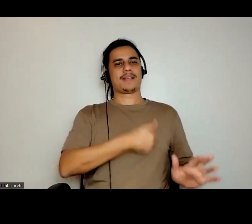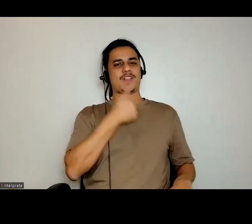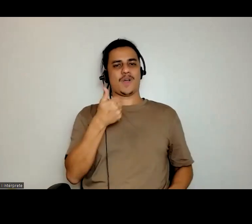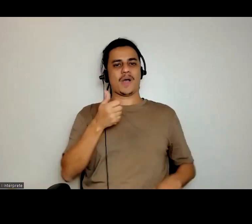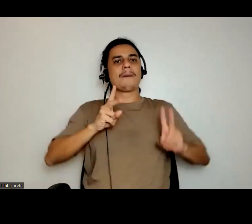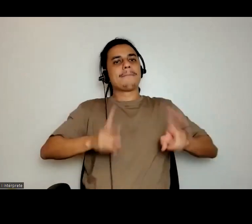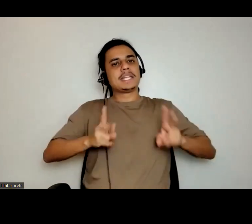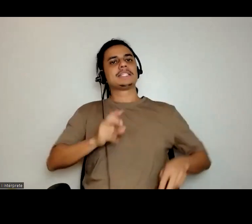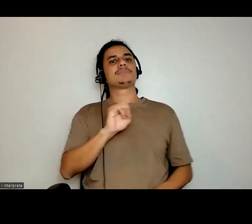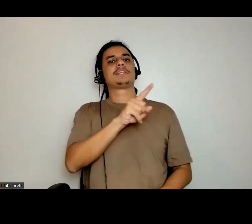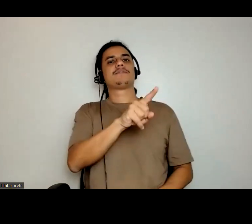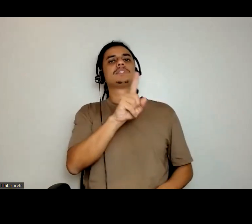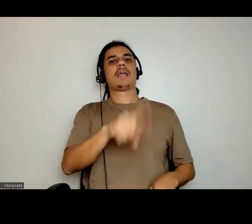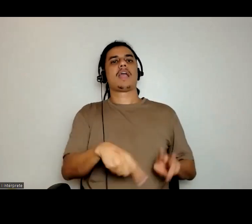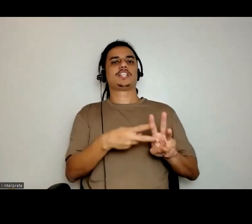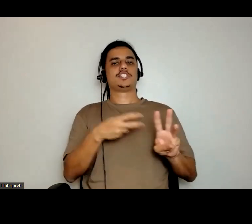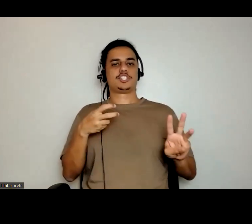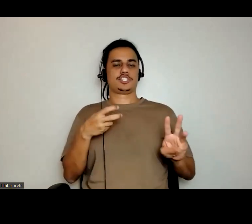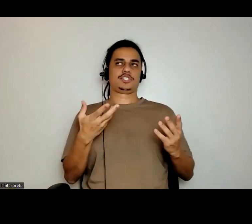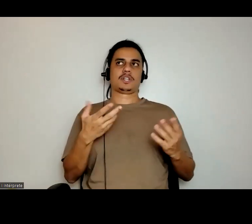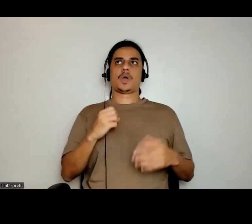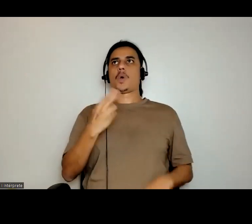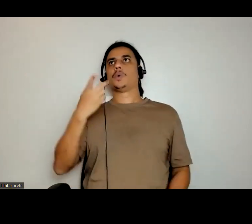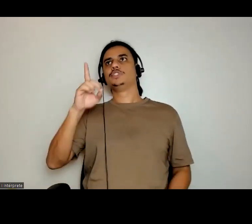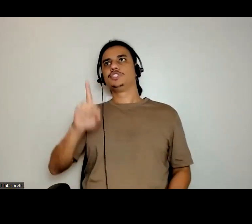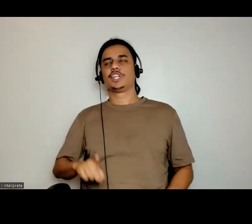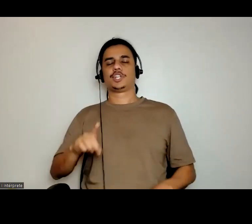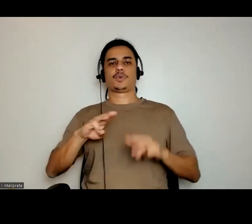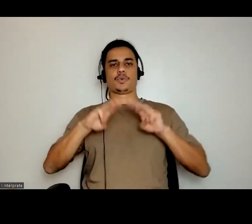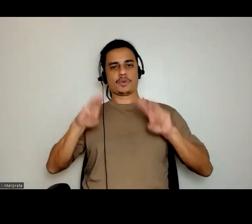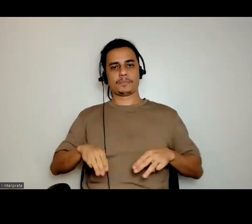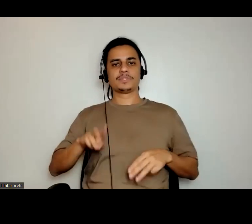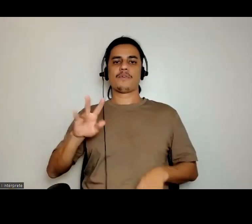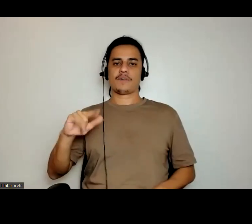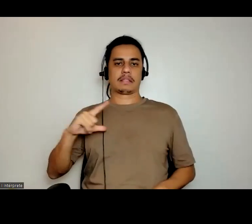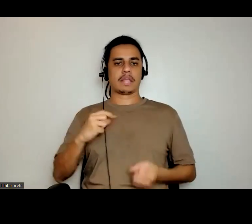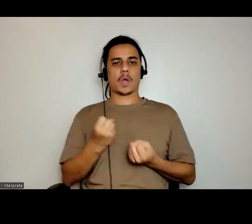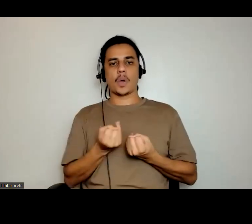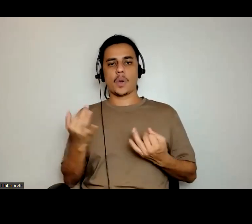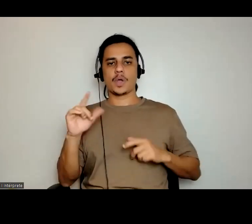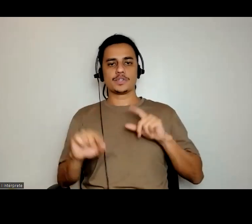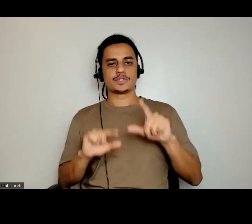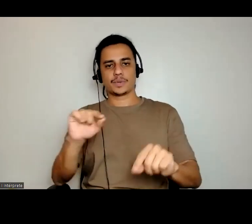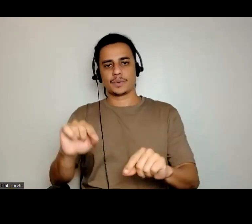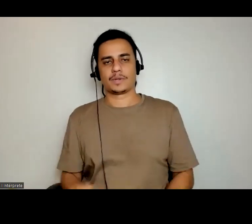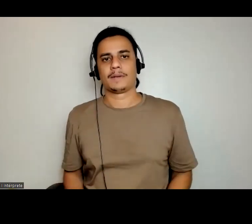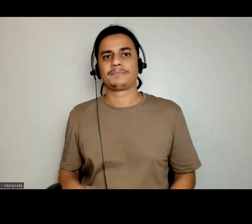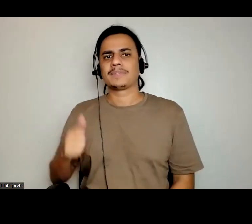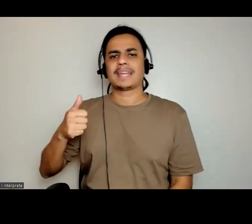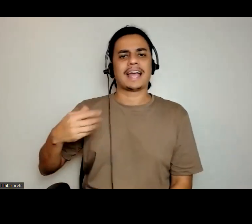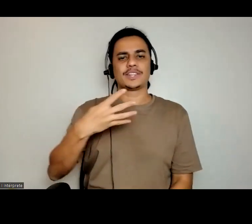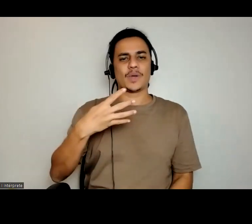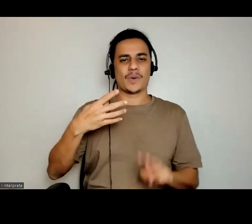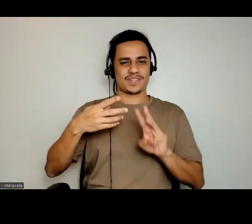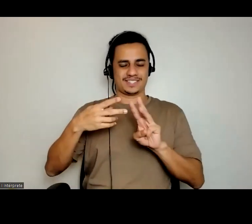seja um indígena, um diretor de museu, ele vai fazer algumas escolhas, quais dos 14 caciques, lá da